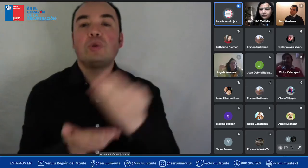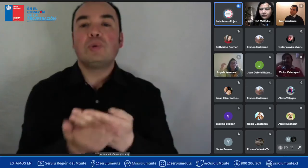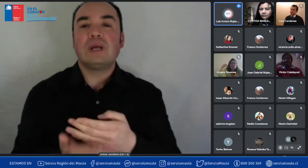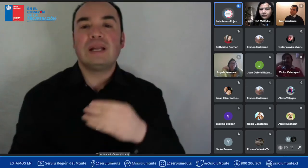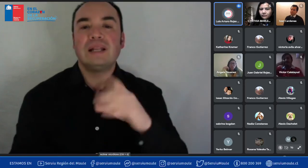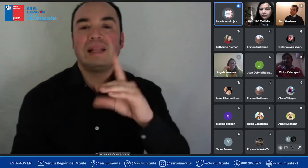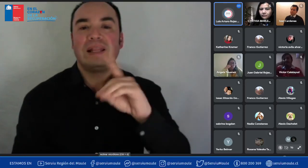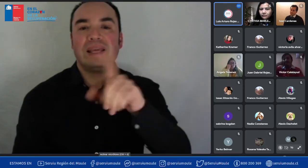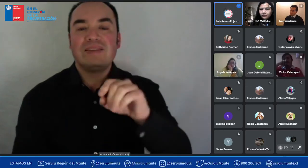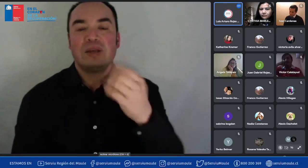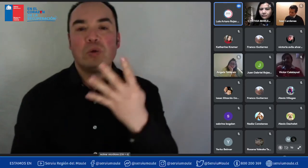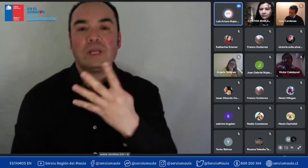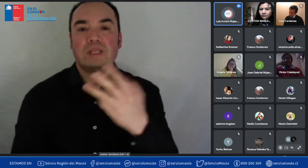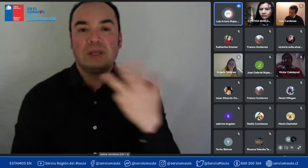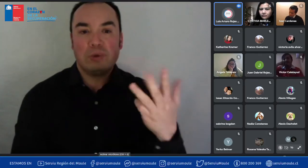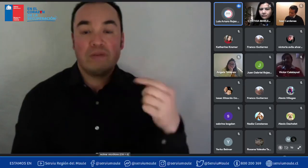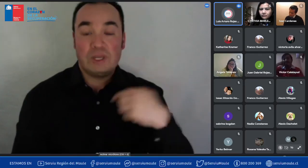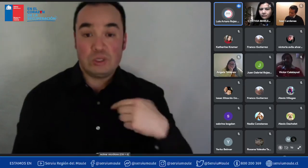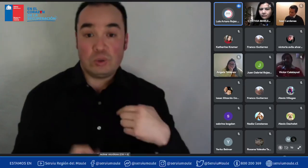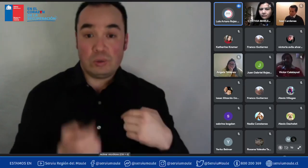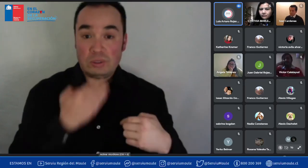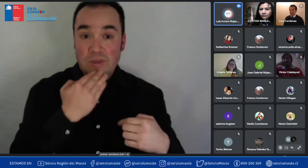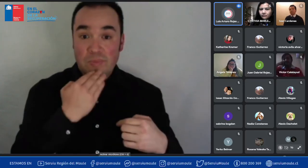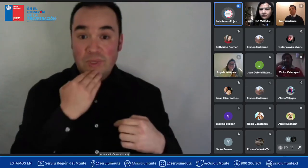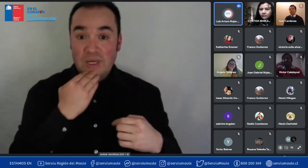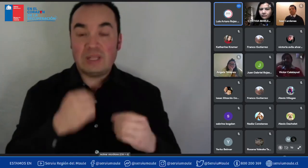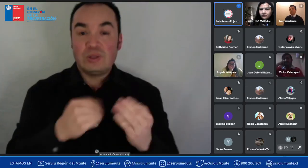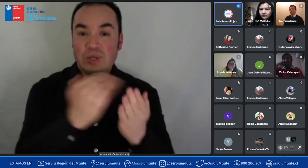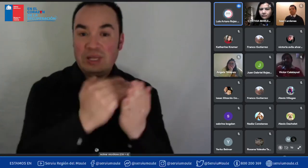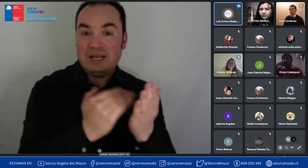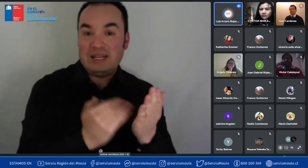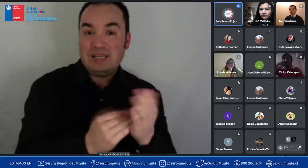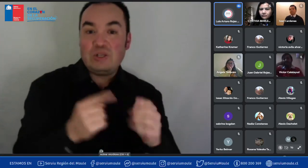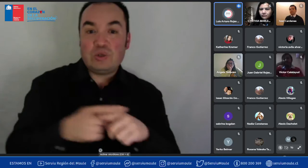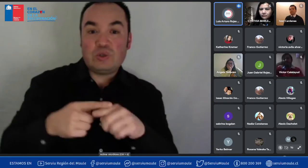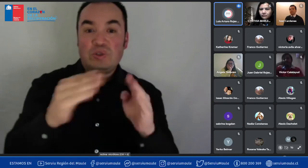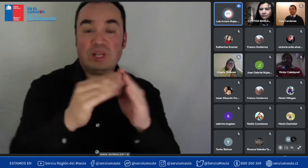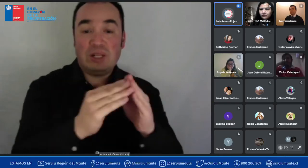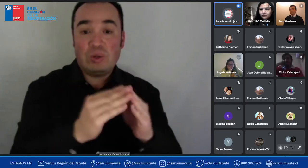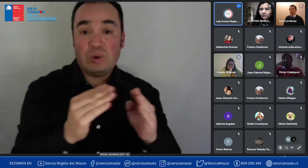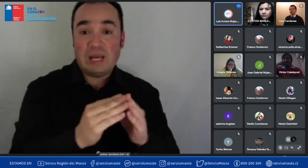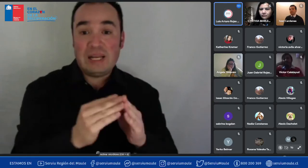de vivienda usada en un departamento de mi hermano? ya lo que ya está claro